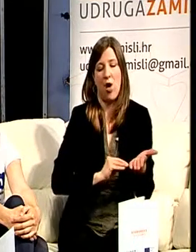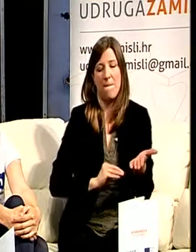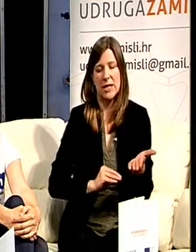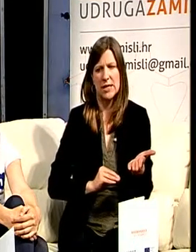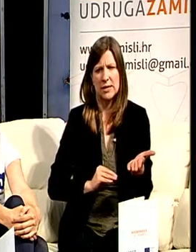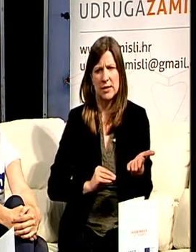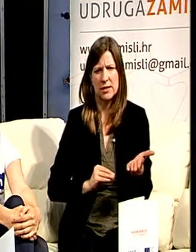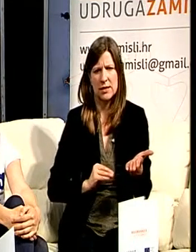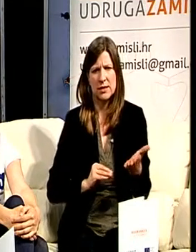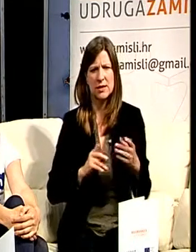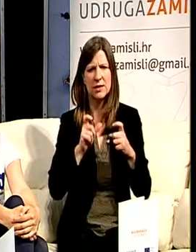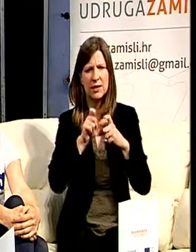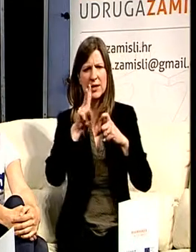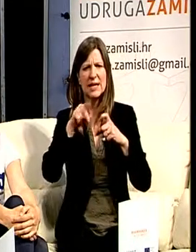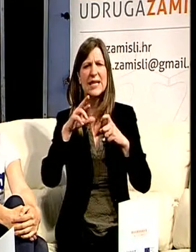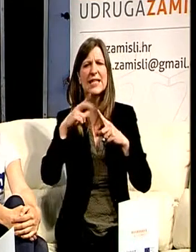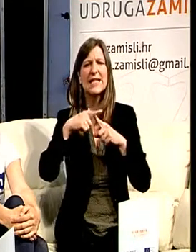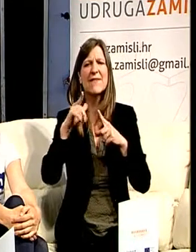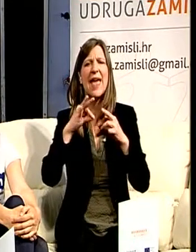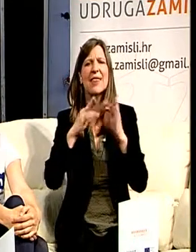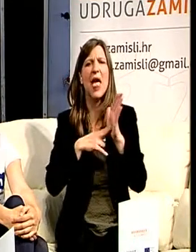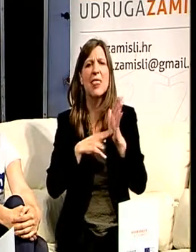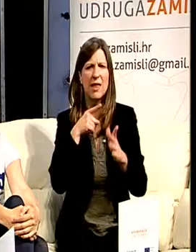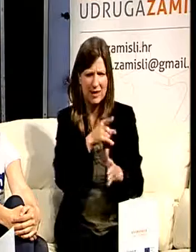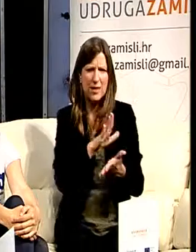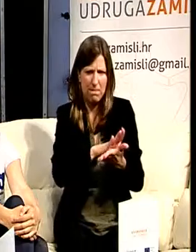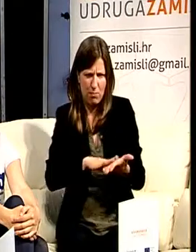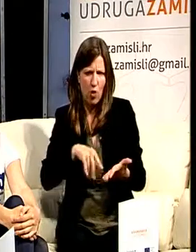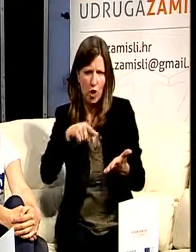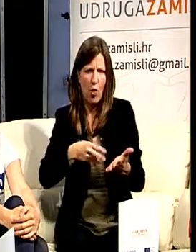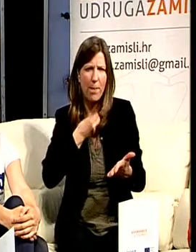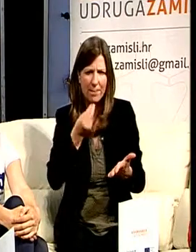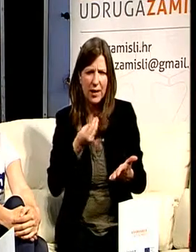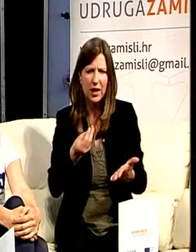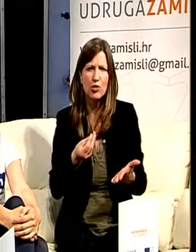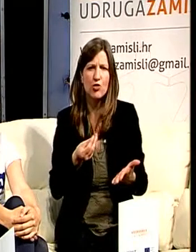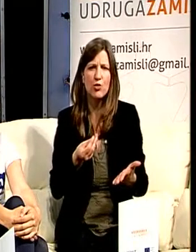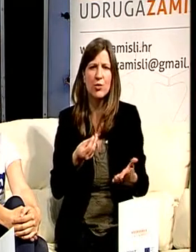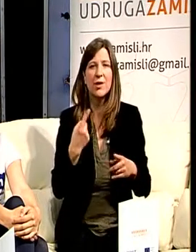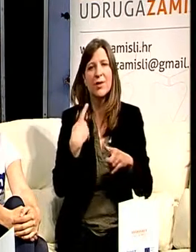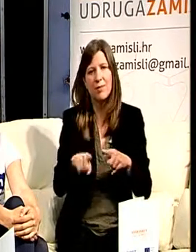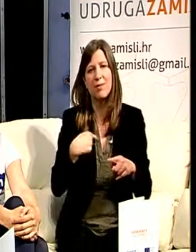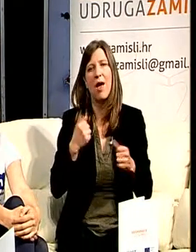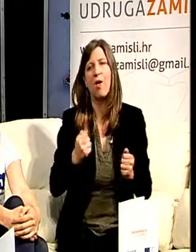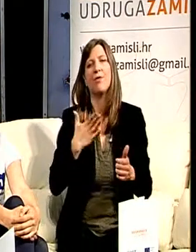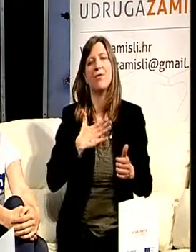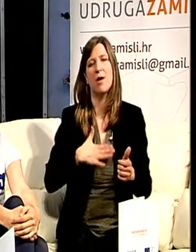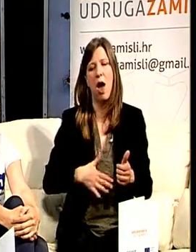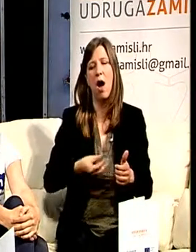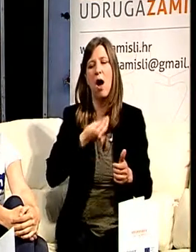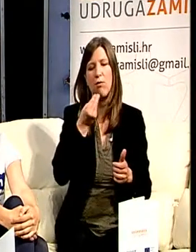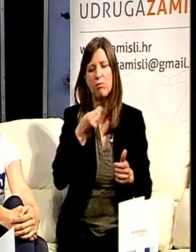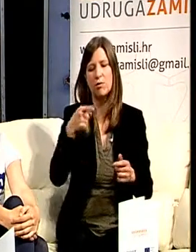ti si pokrenula priču, ali snaše vrlo glatko i jednostavno. I o tome mi je zadovoljstvo uvijek pričati, spomenuti,